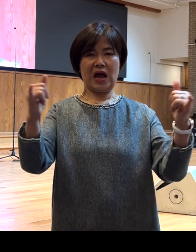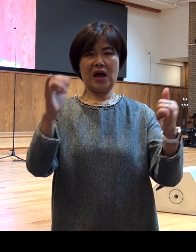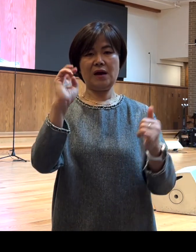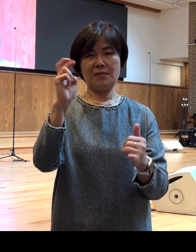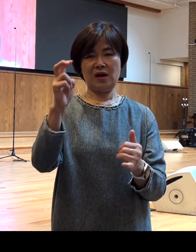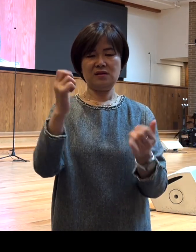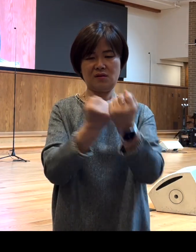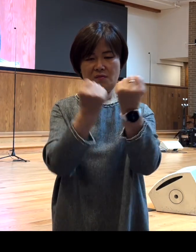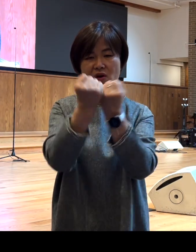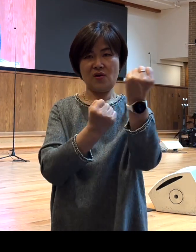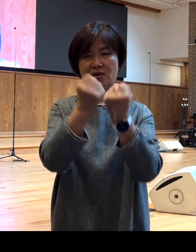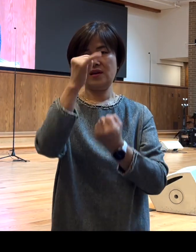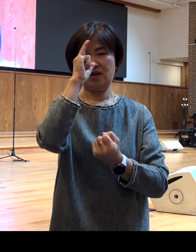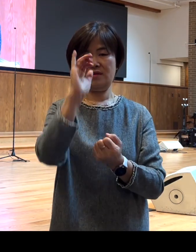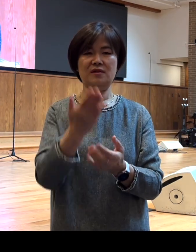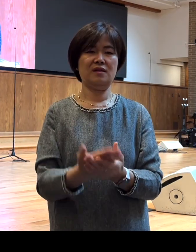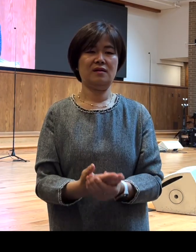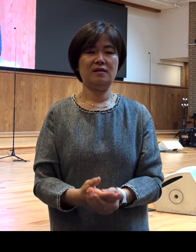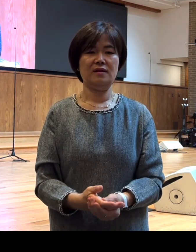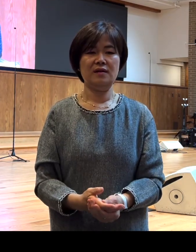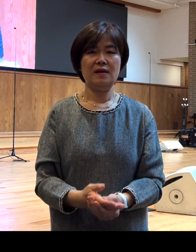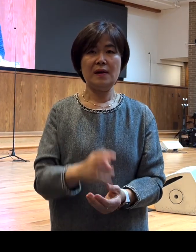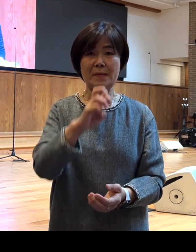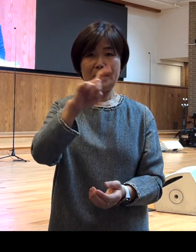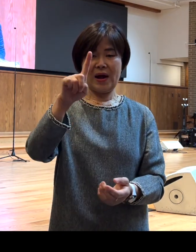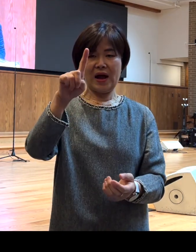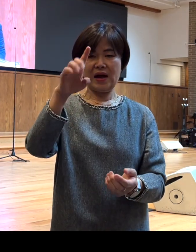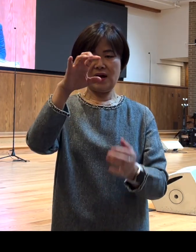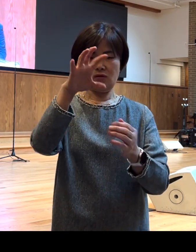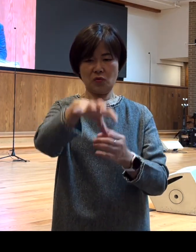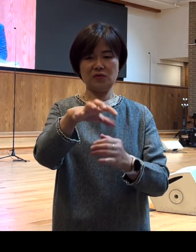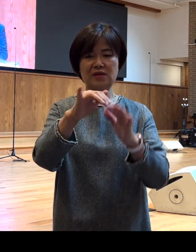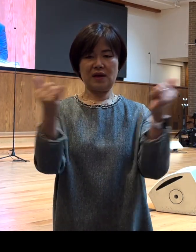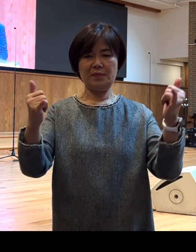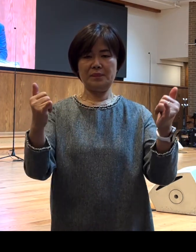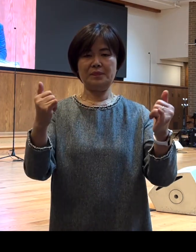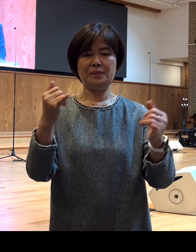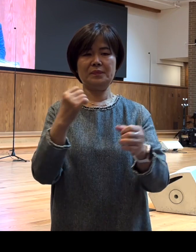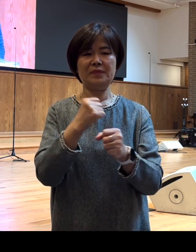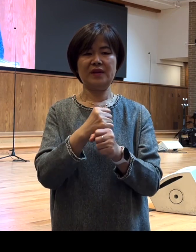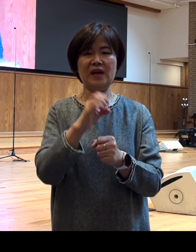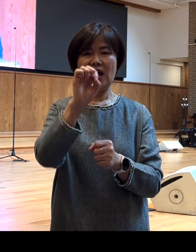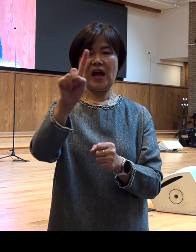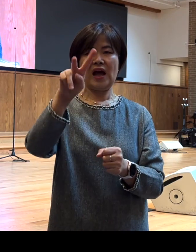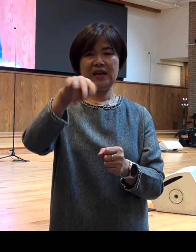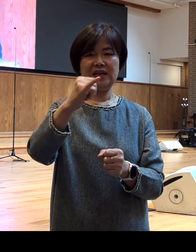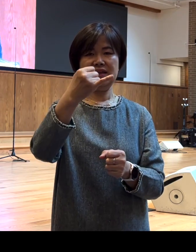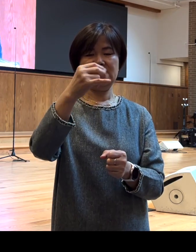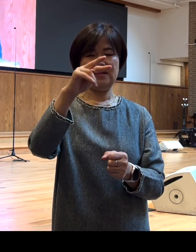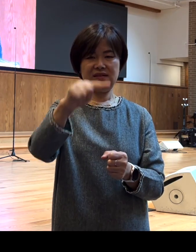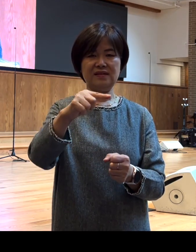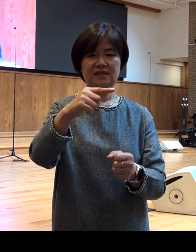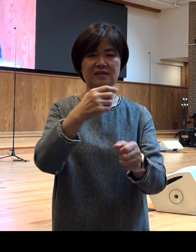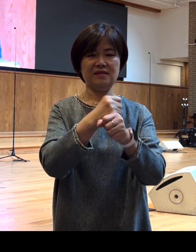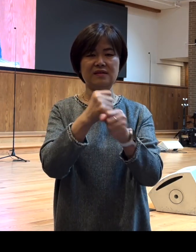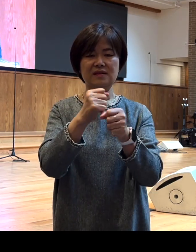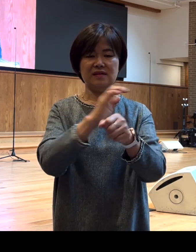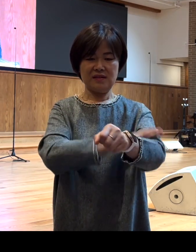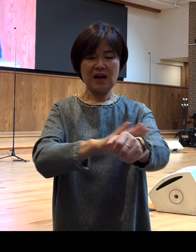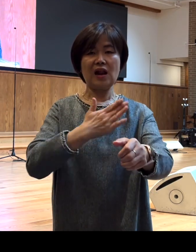설명을 하고 있습니다 마게도냐 사람 대살로니카 출신의 아리스다곤 우리가 잘 살펴보았죠 바울과